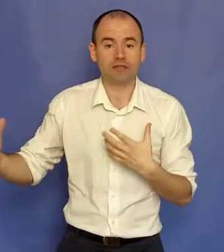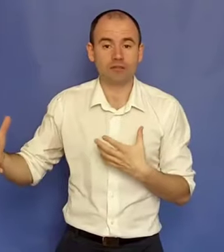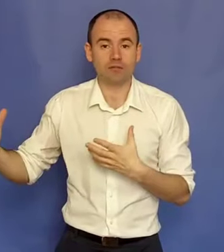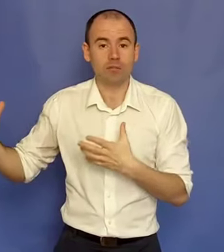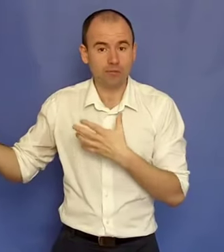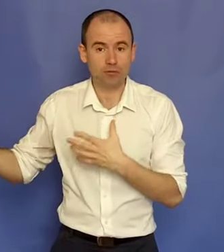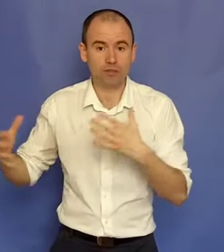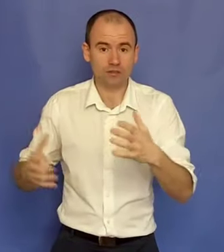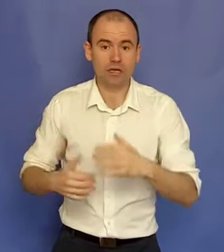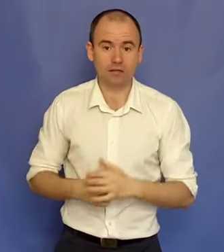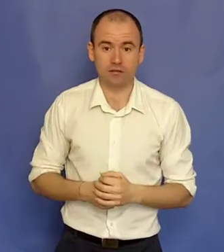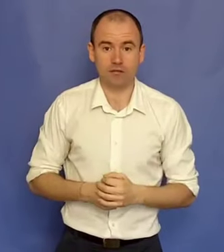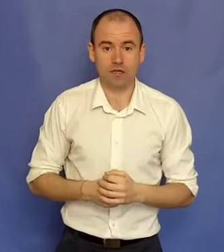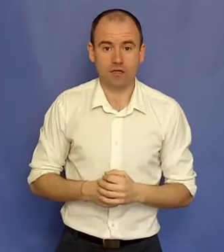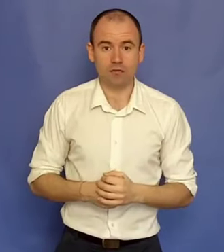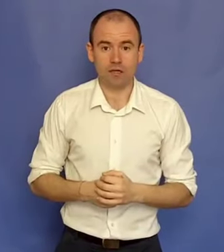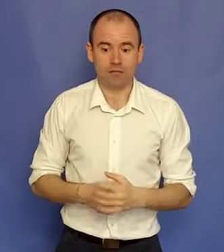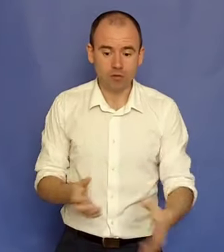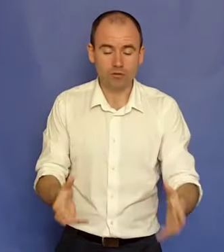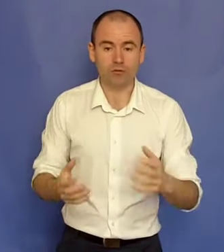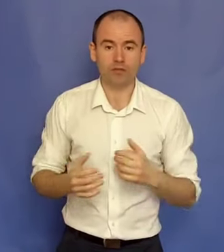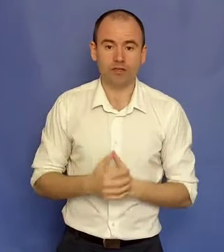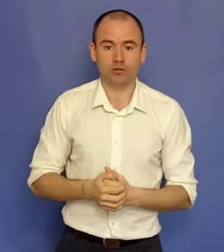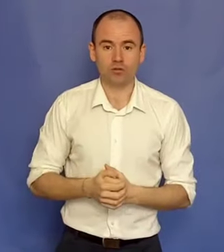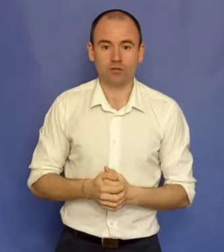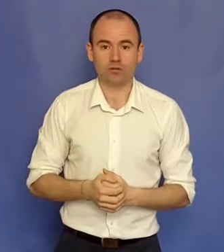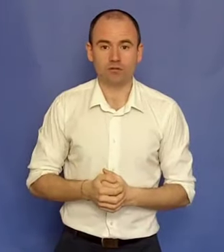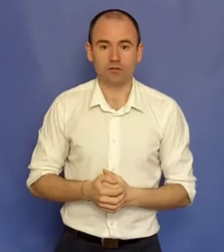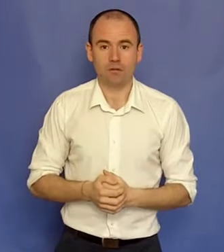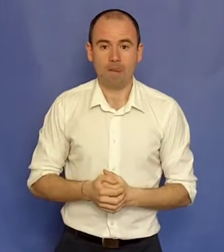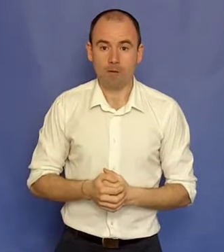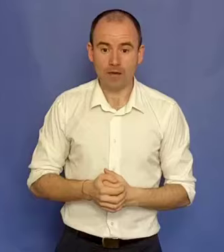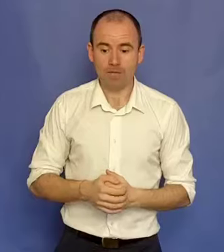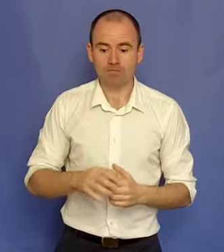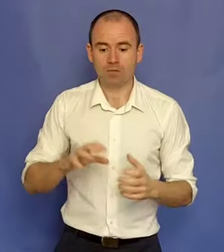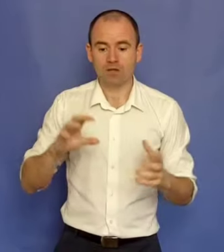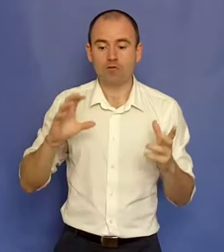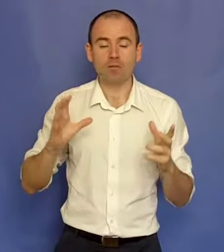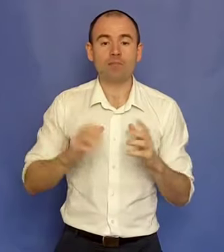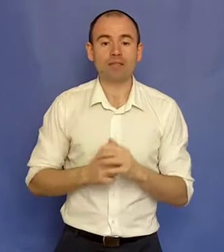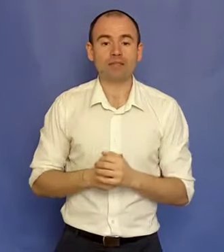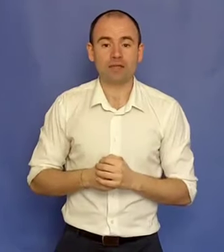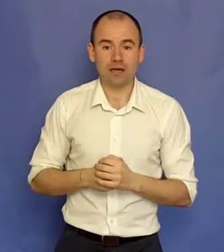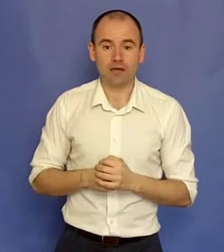viață mai bun decât ai astăzi? Da? Ajută-mă să te ajut. Ok? Vă urmea partea treia